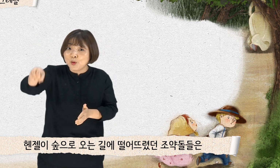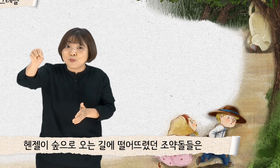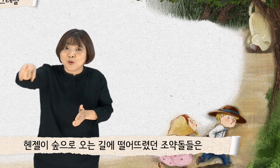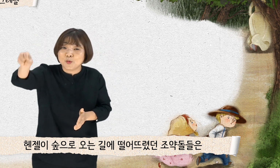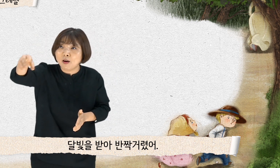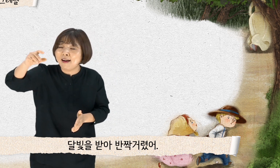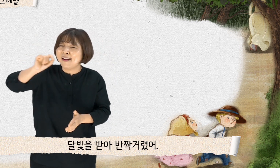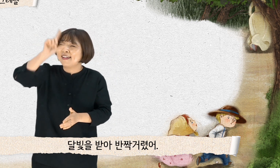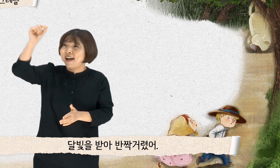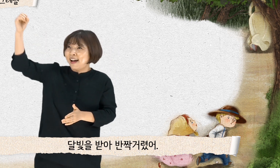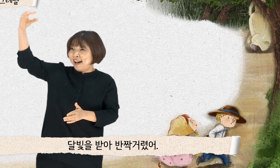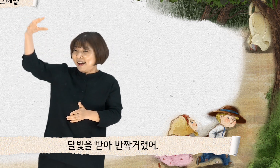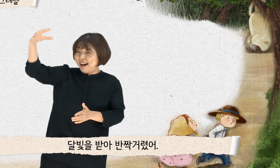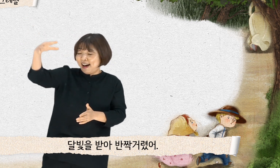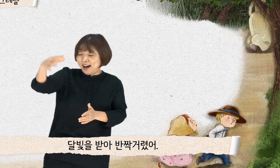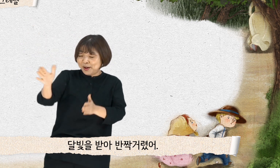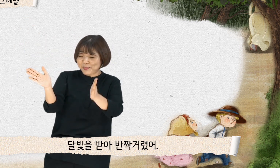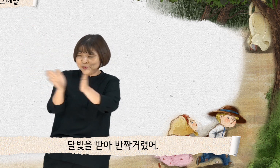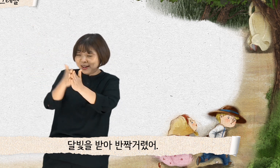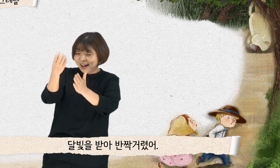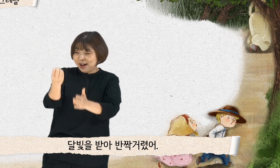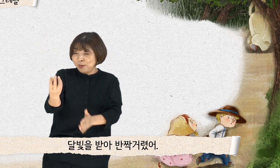달빛을 받아 반짝거렸어.